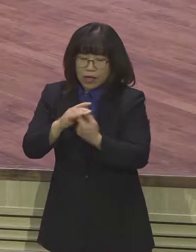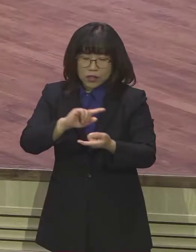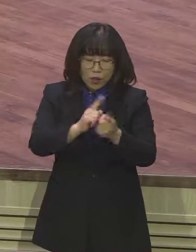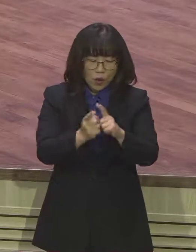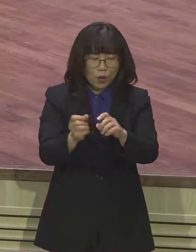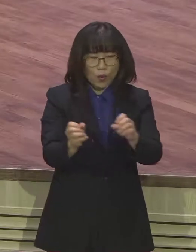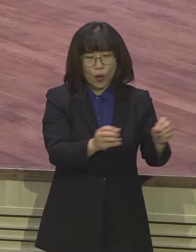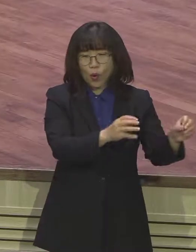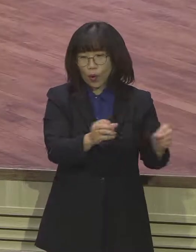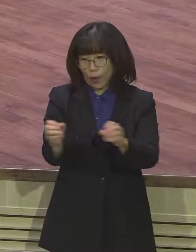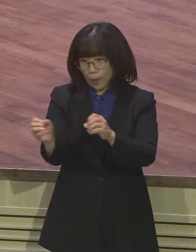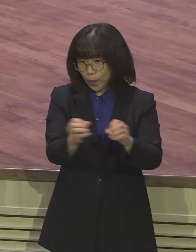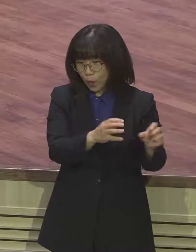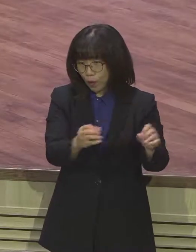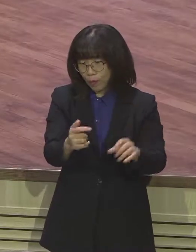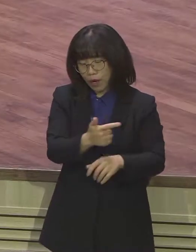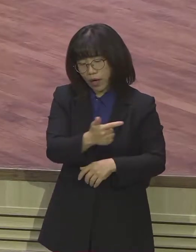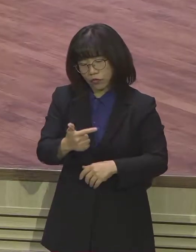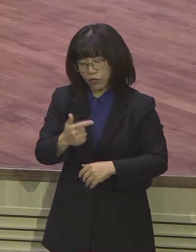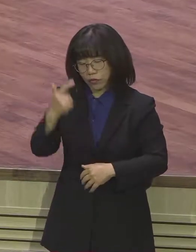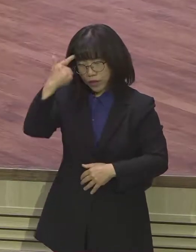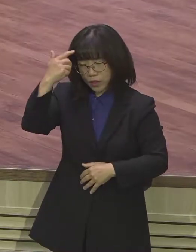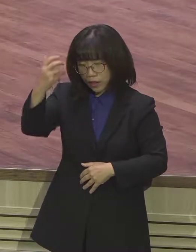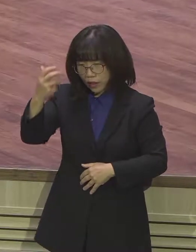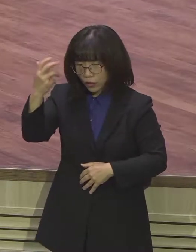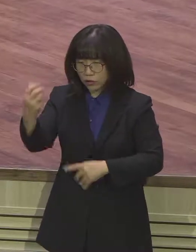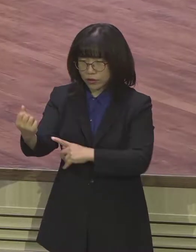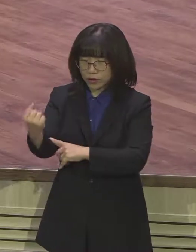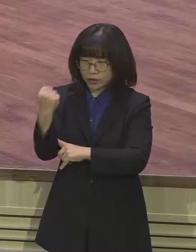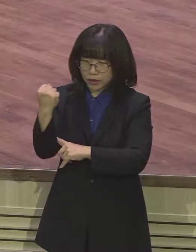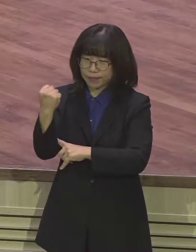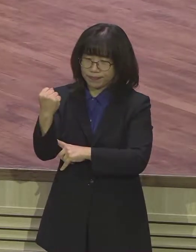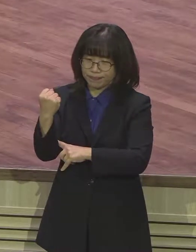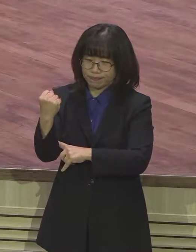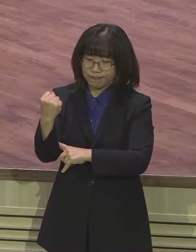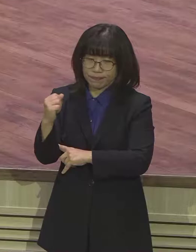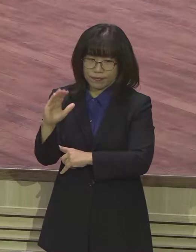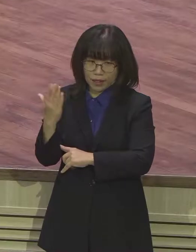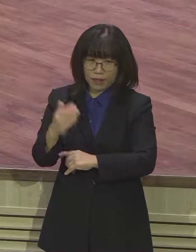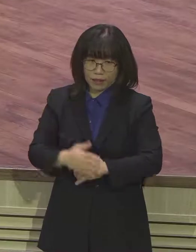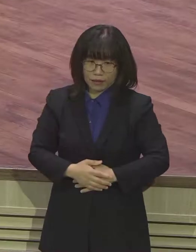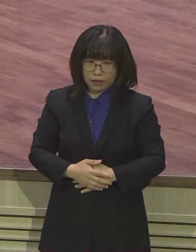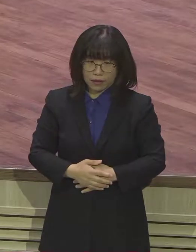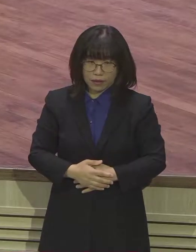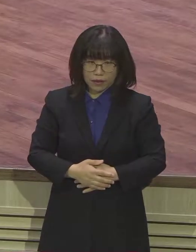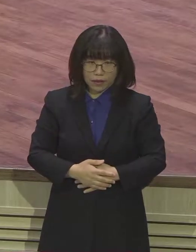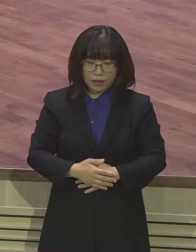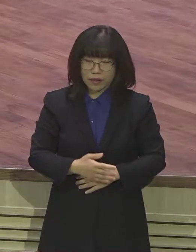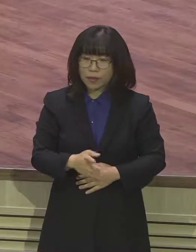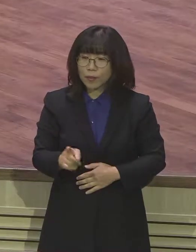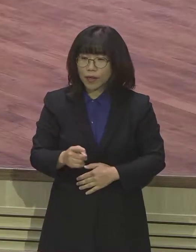굉장히 우리 영적인 건강에 굉장히 중요하죠. 그리고 내가 마지막으로 고요히 앉아 있었던 적이 언제이냐?